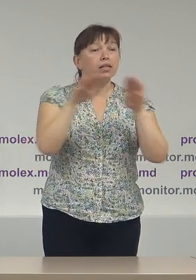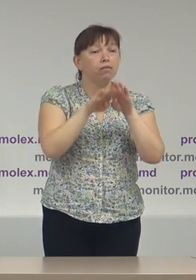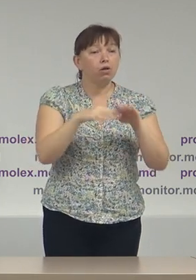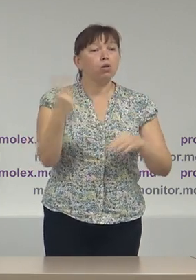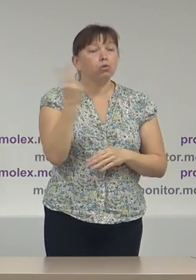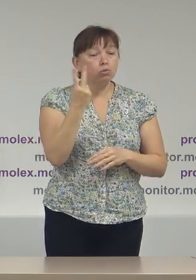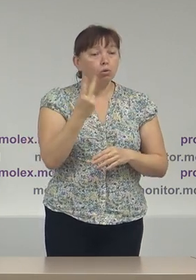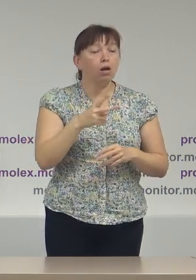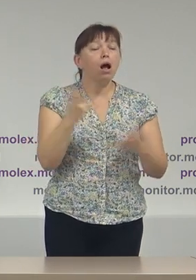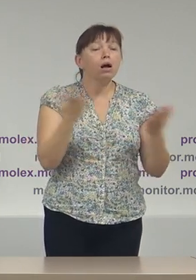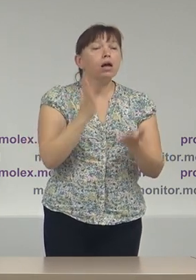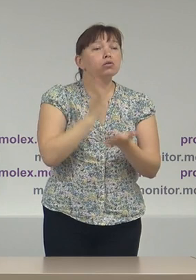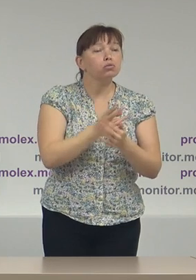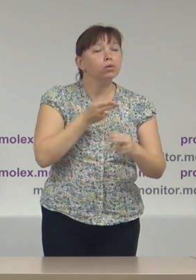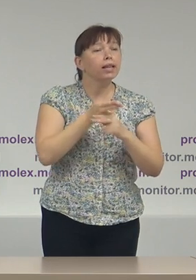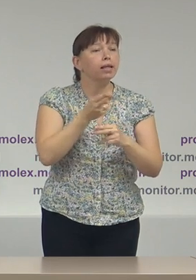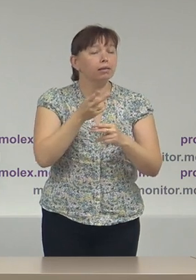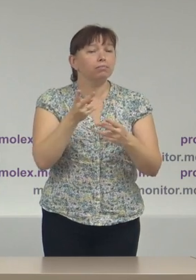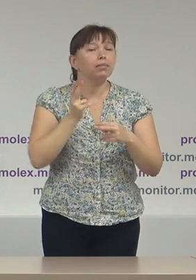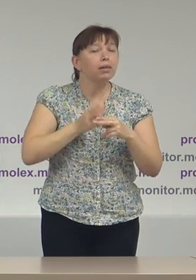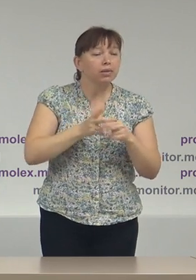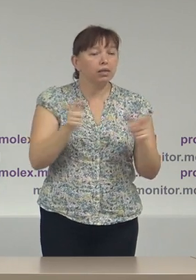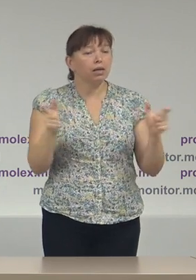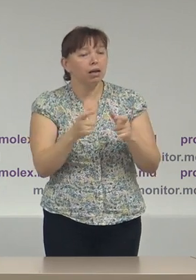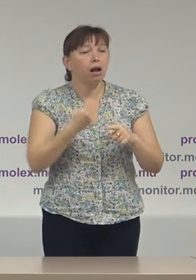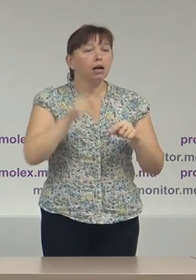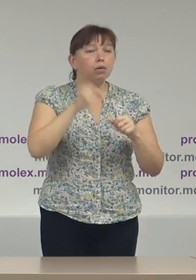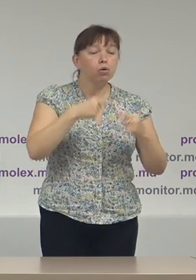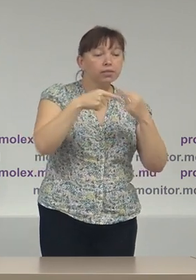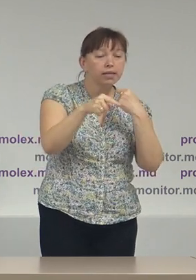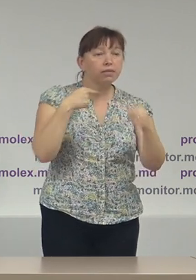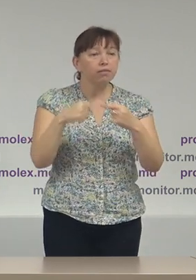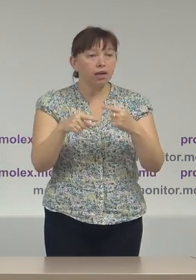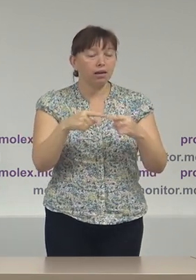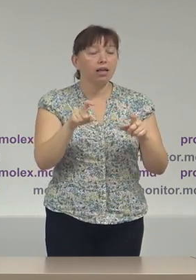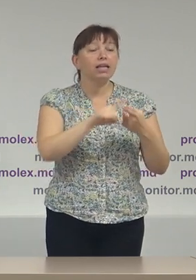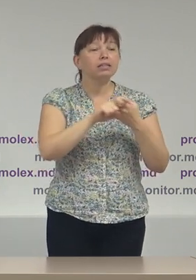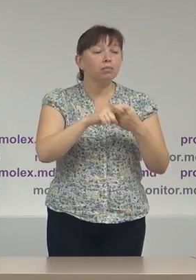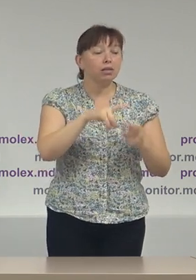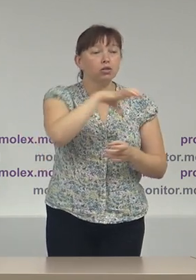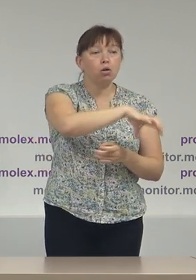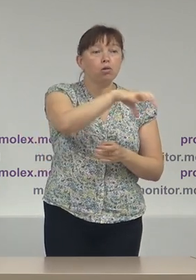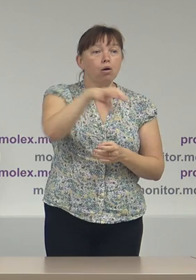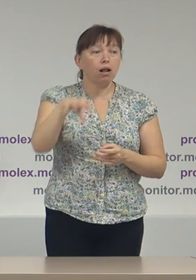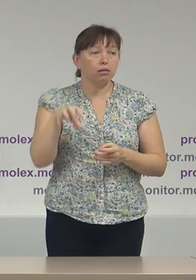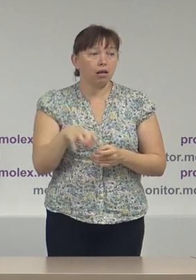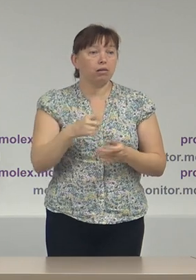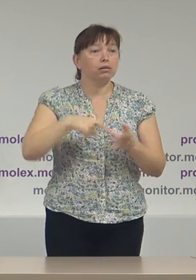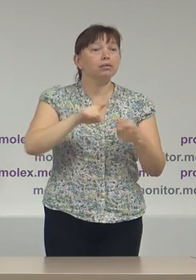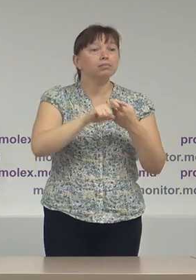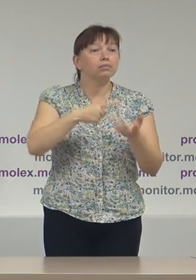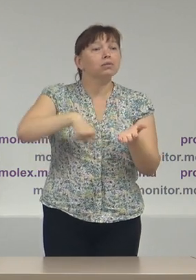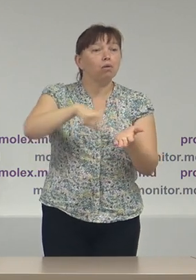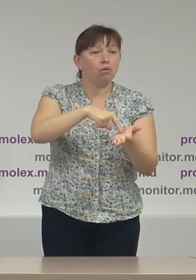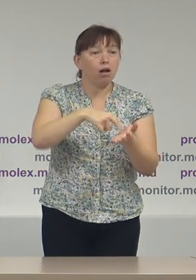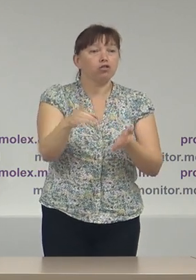limitările care pot să difere de la localitate sau de la unitatea administrativ teritorială din